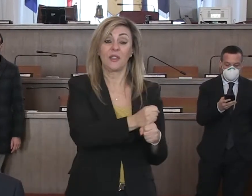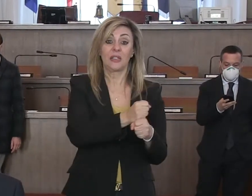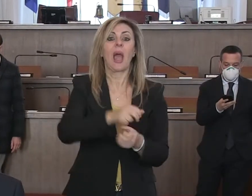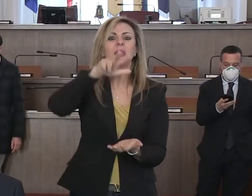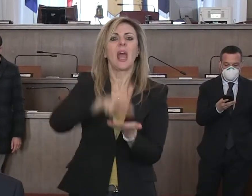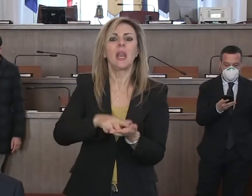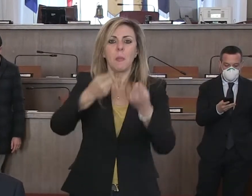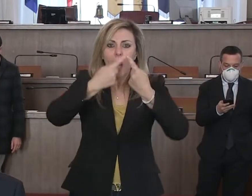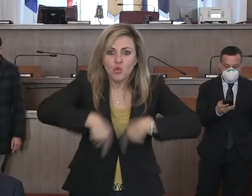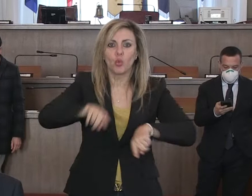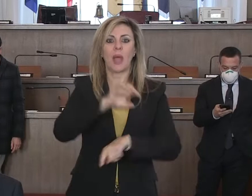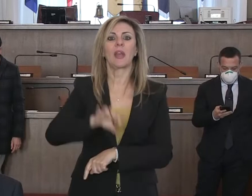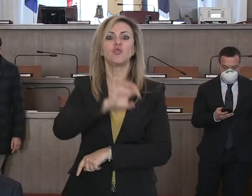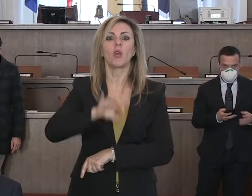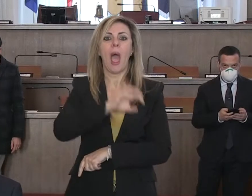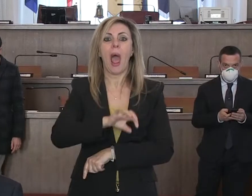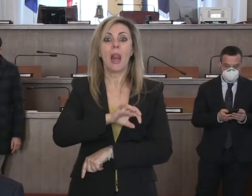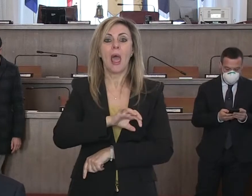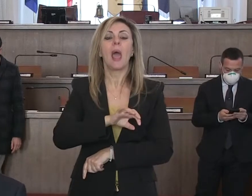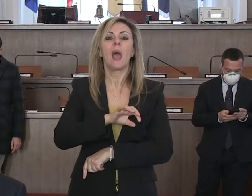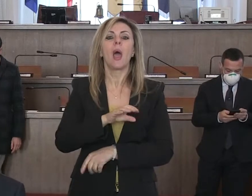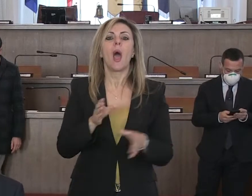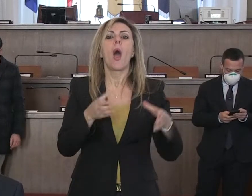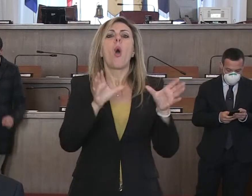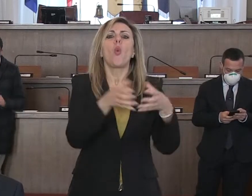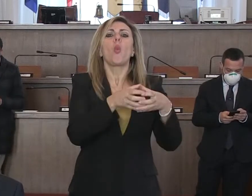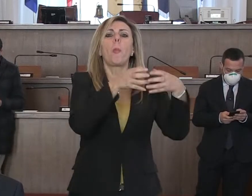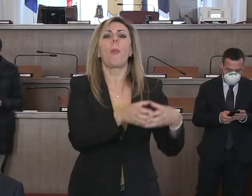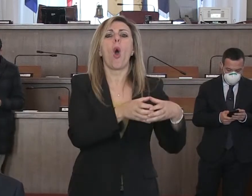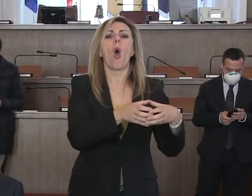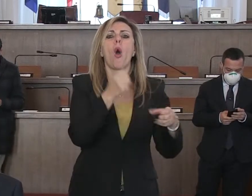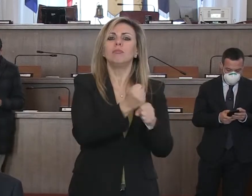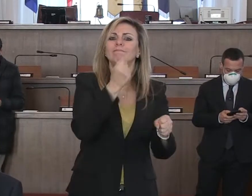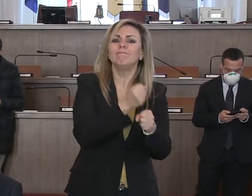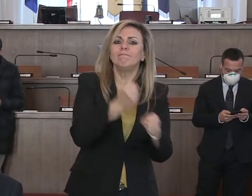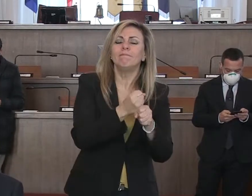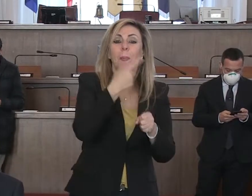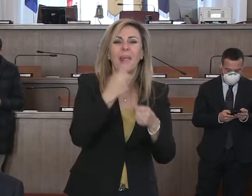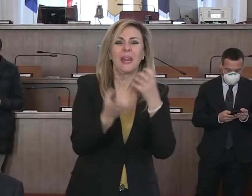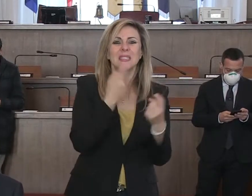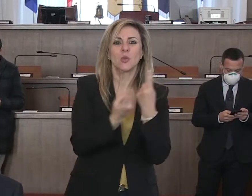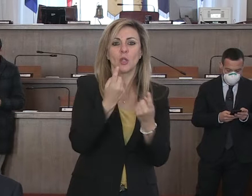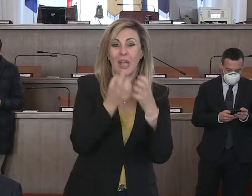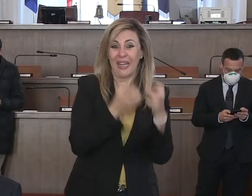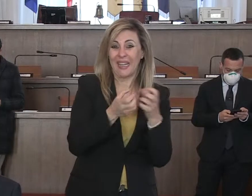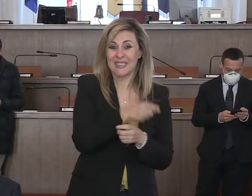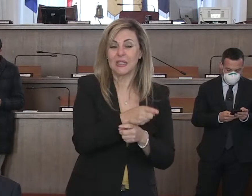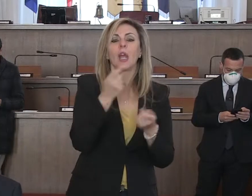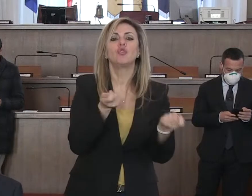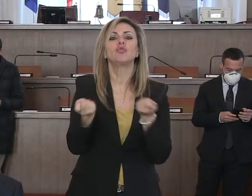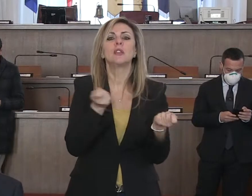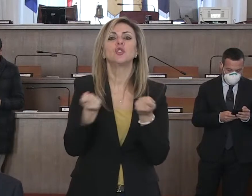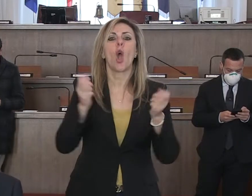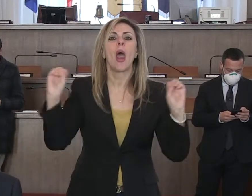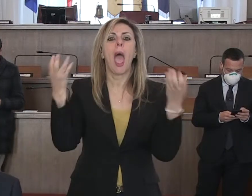giunta regionale, costituito una unità di crisi, costituita presso la struttura per la gestione delle